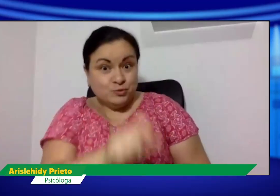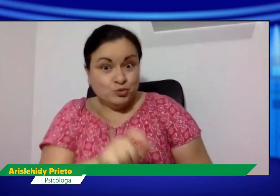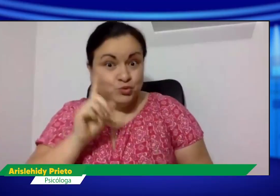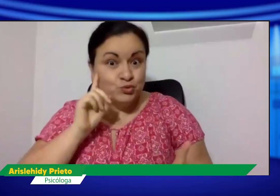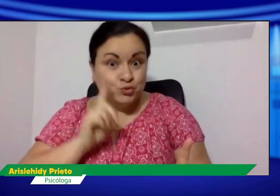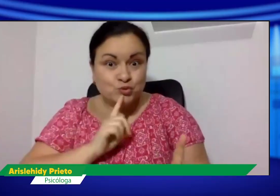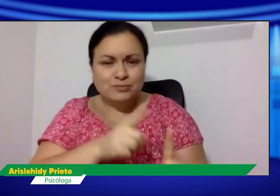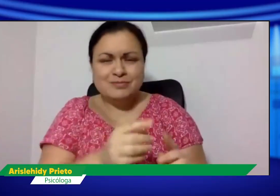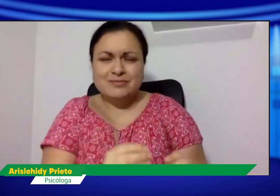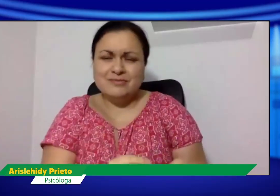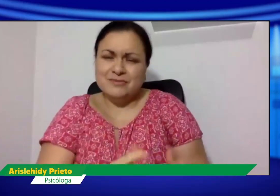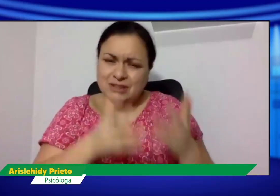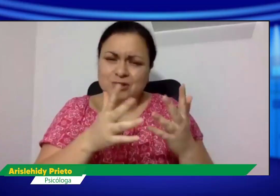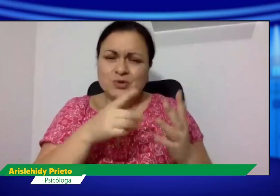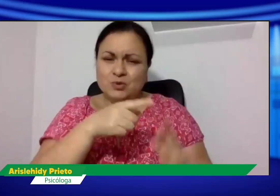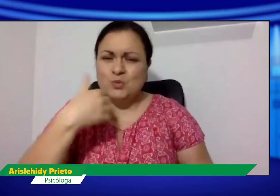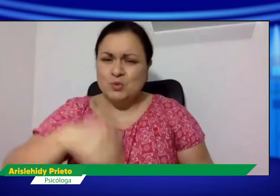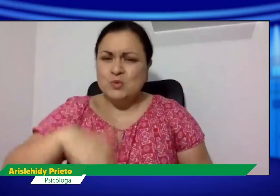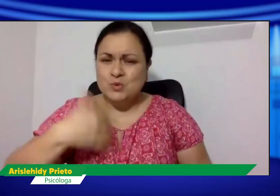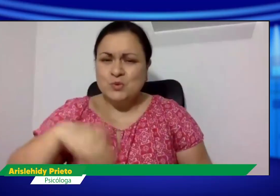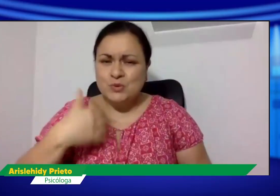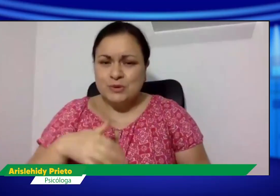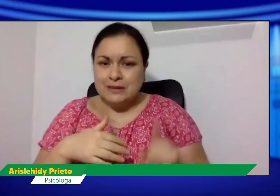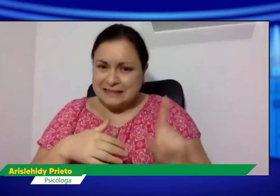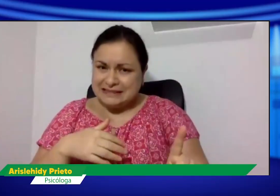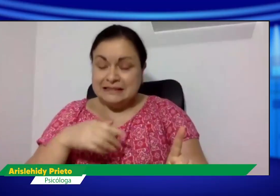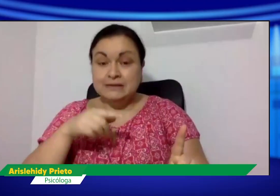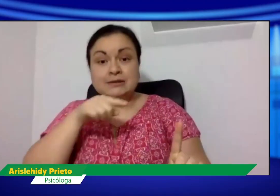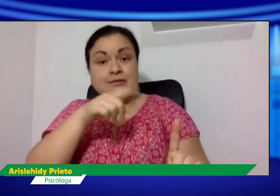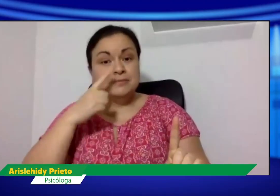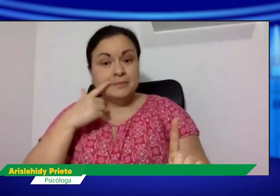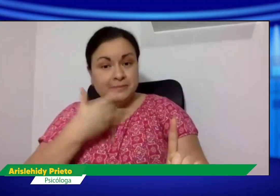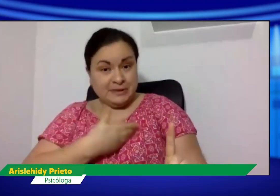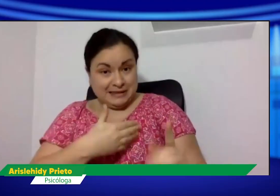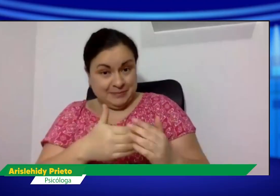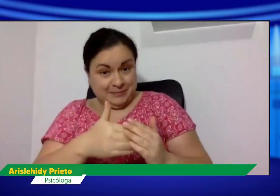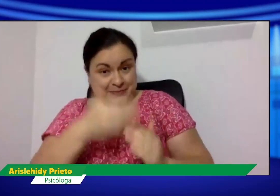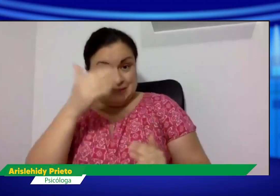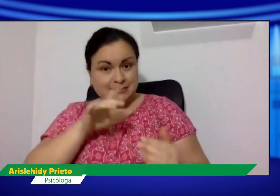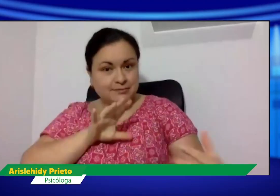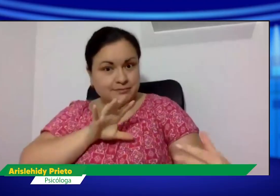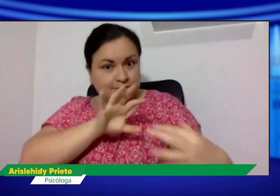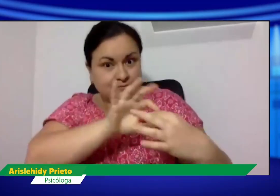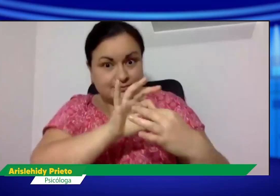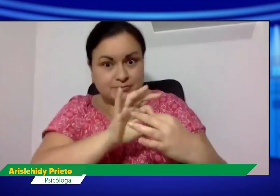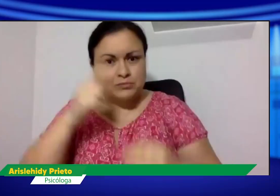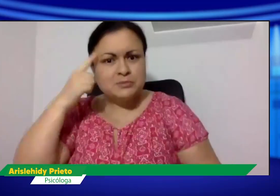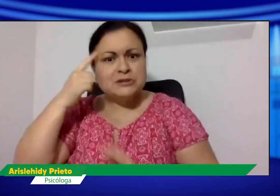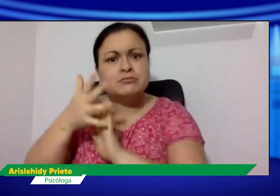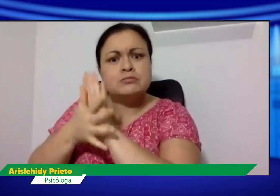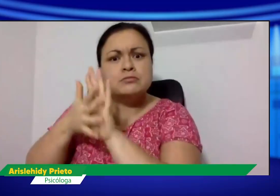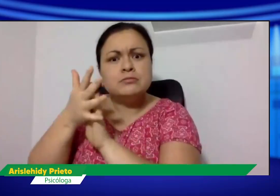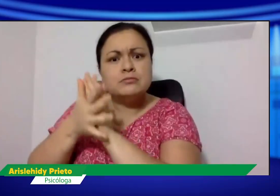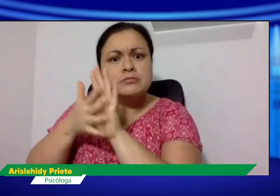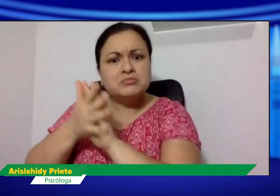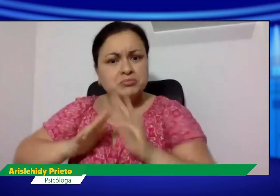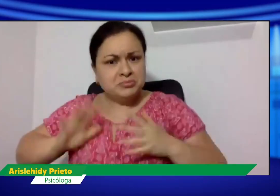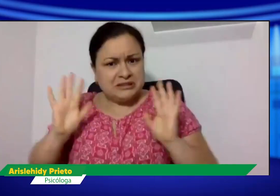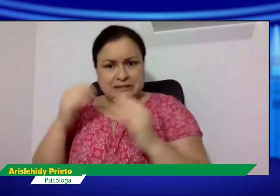Entonces, las personas sordas son personas muy valiosas. Entonces, desde que empieza este vínculo es